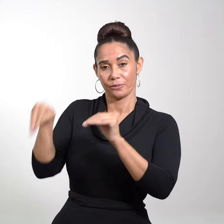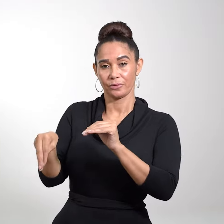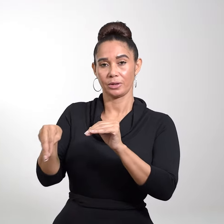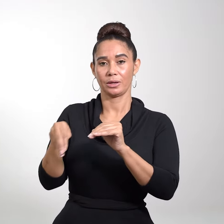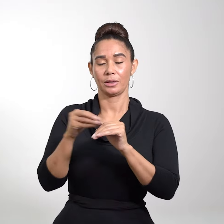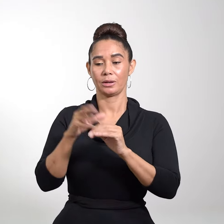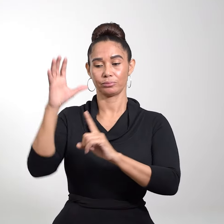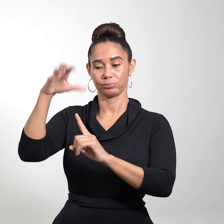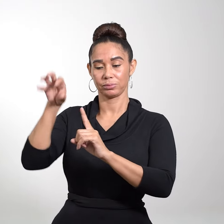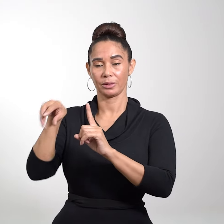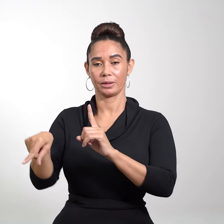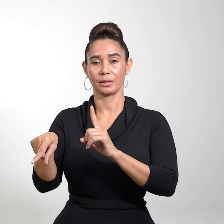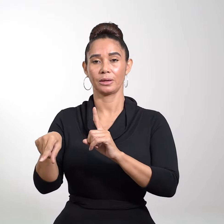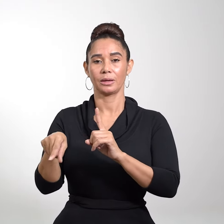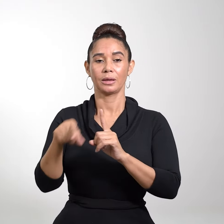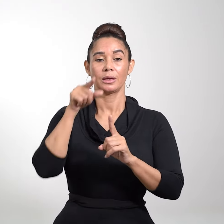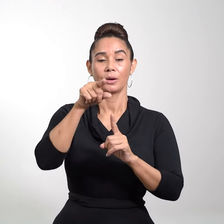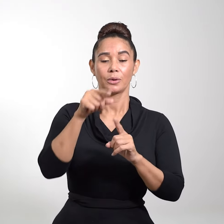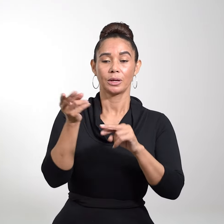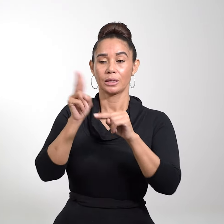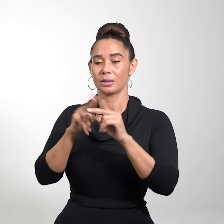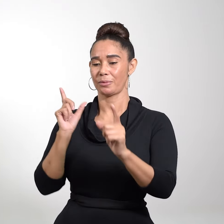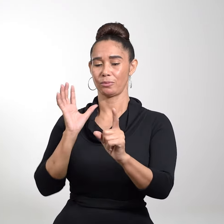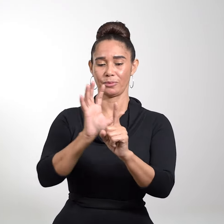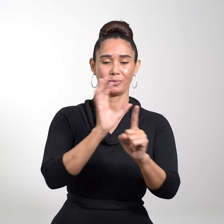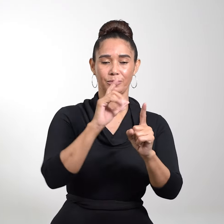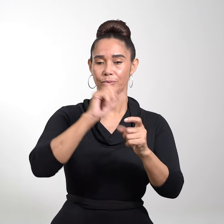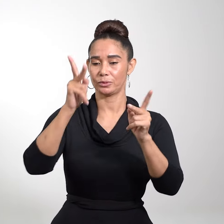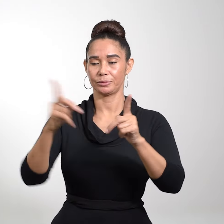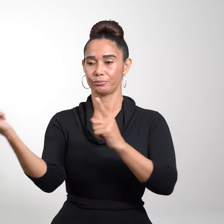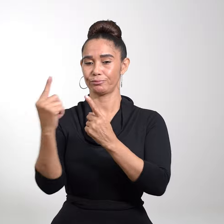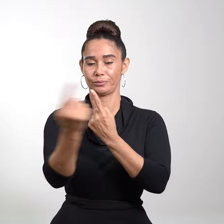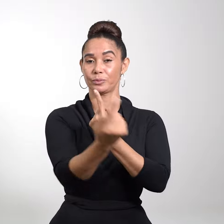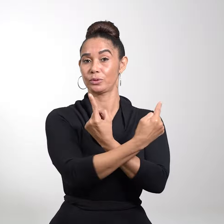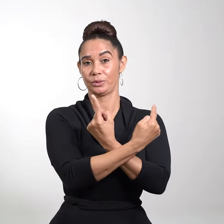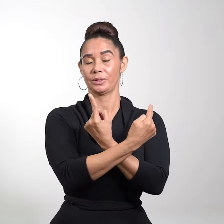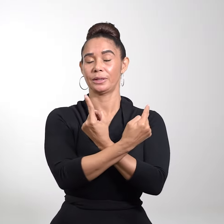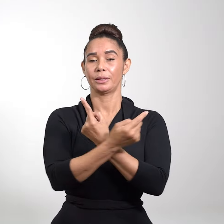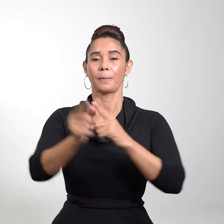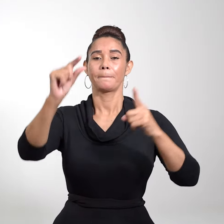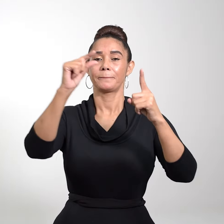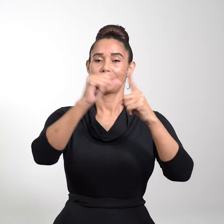descampado, y aún así acudían a él de todas partes. Palabra del Señor.